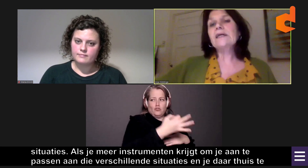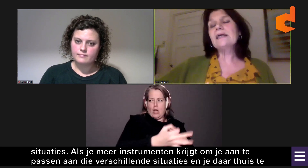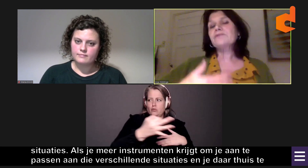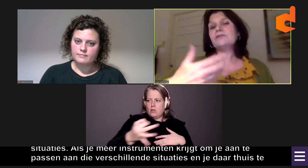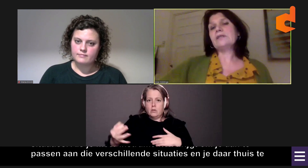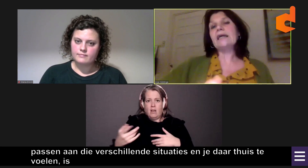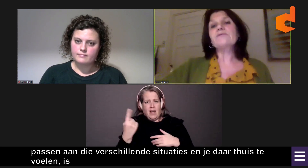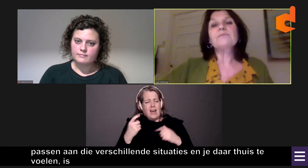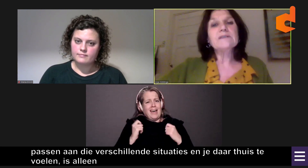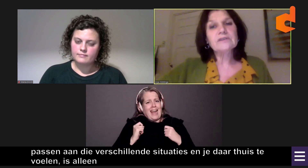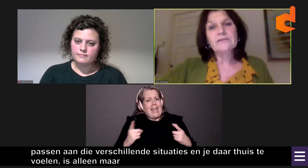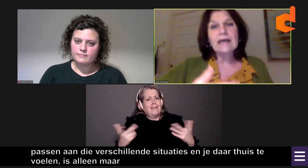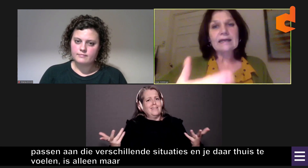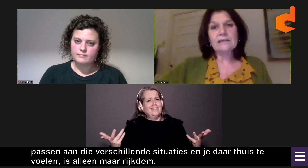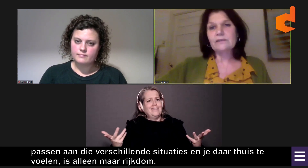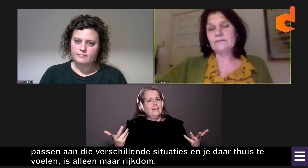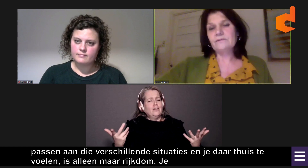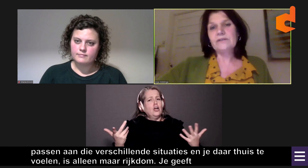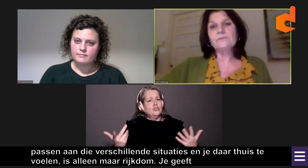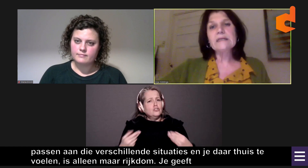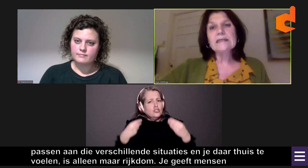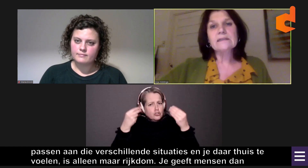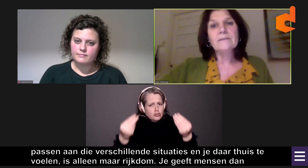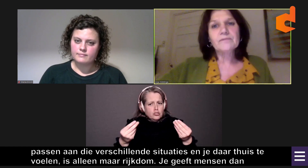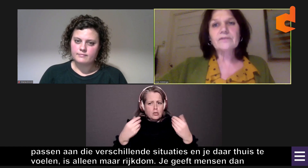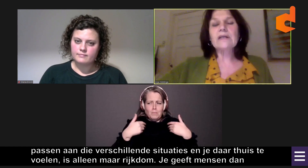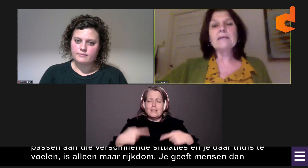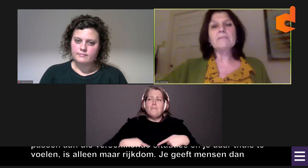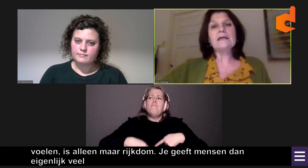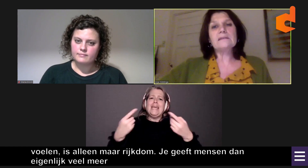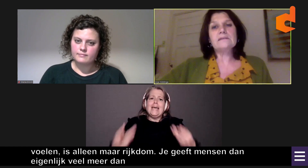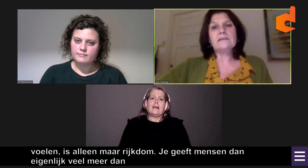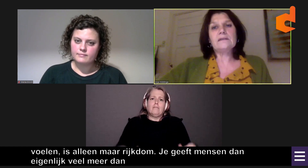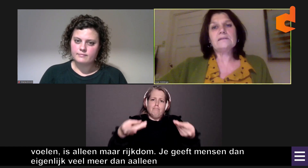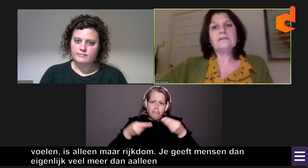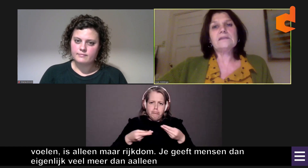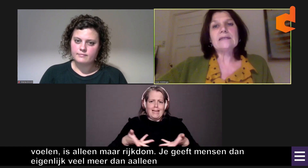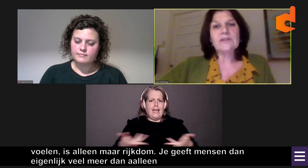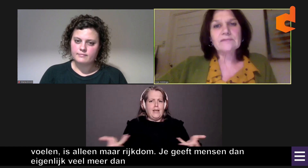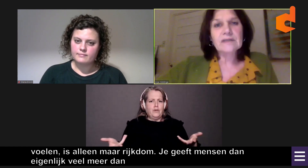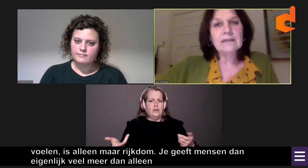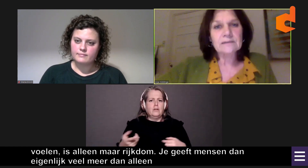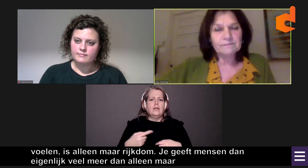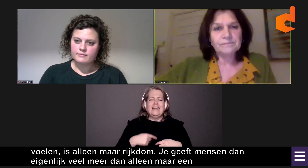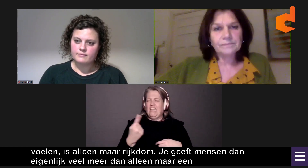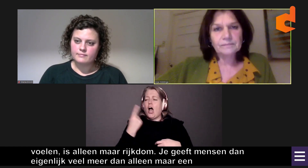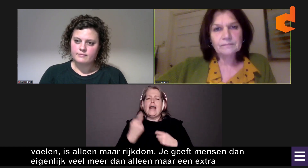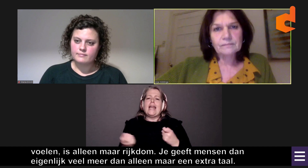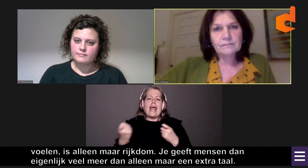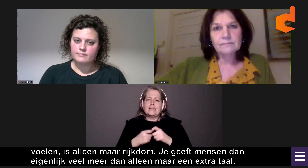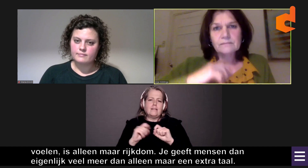Dus je geeft mensen dan eigenlijk veel meer dan alleen maar een extra taal.